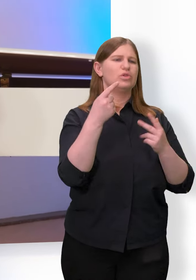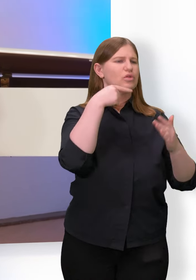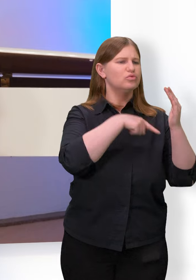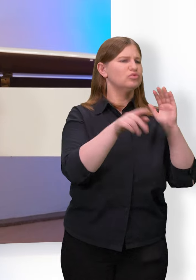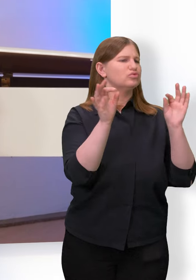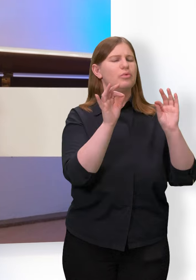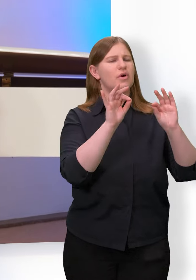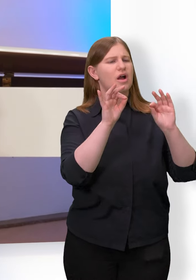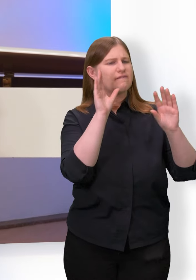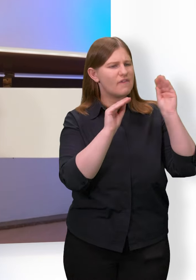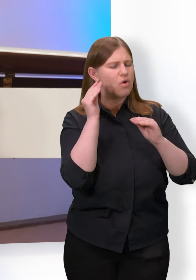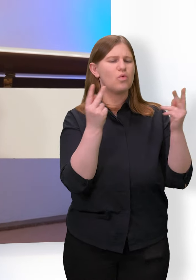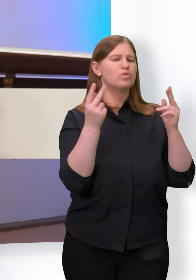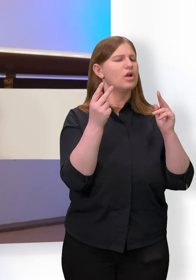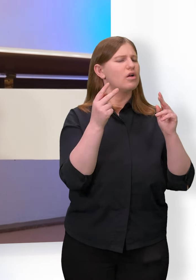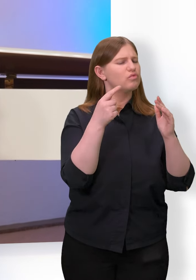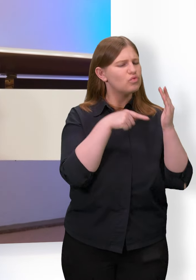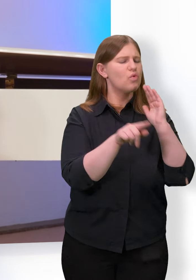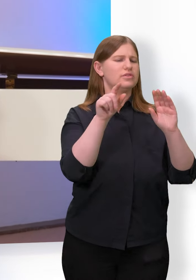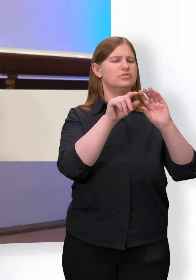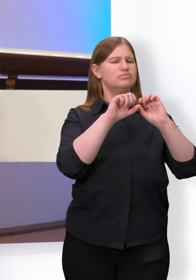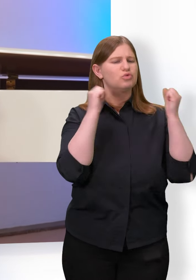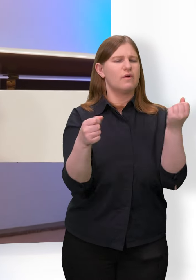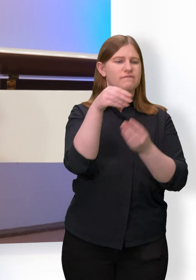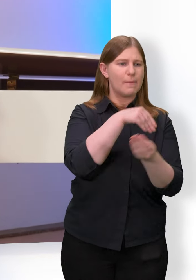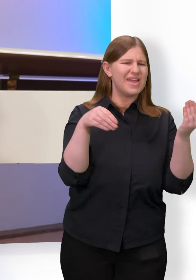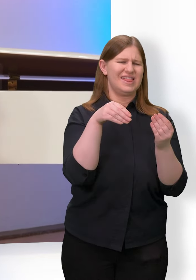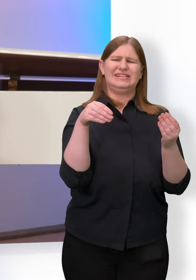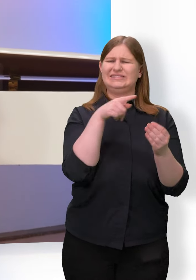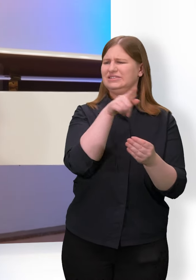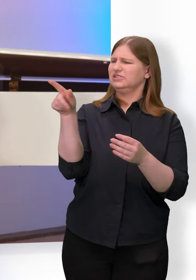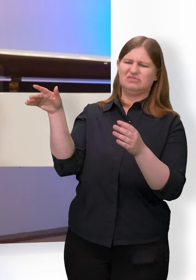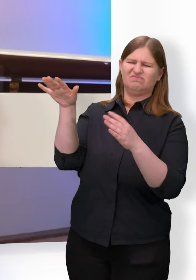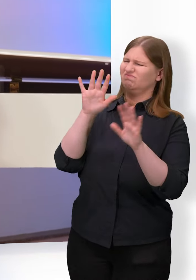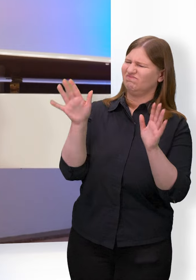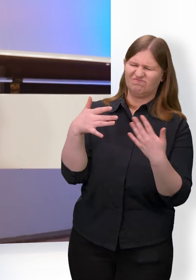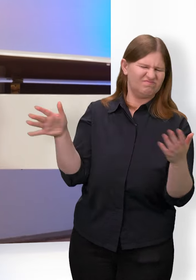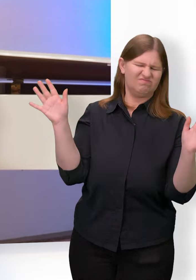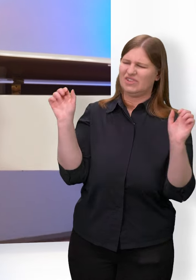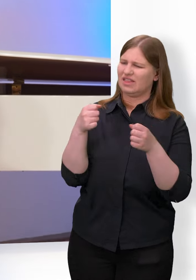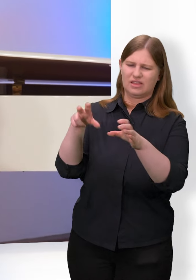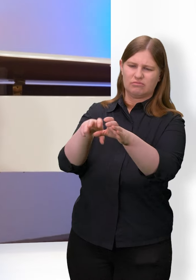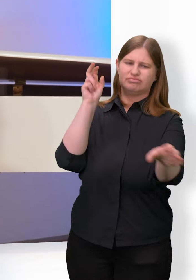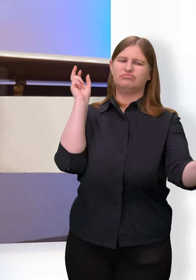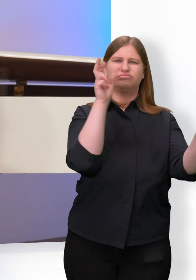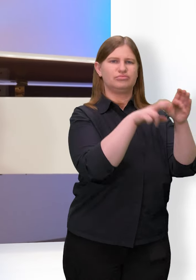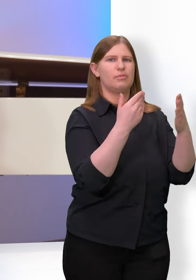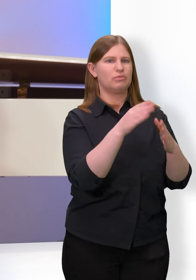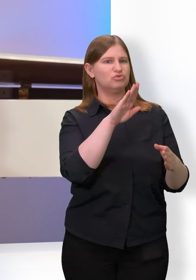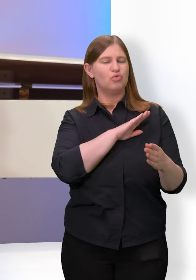immer, aus ihrer Bezüge herausgefallen sind, die nicht mehr in die Schule gegangen sind, beispielsweise die